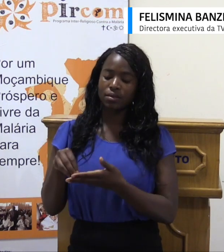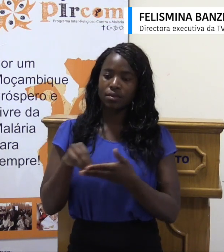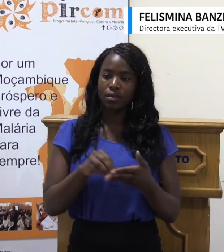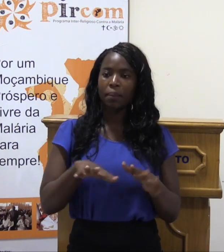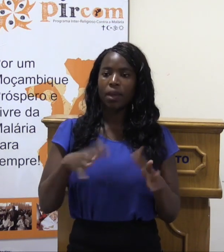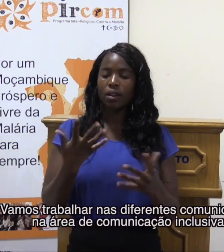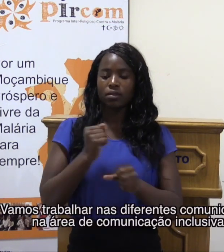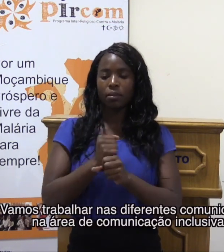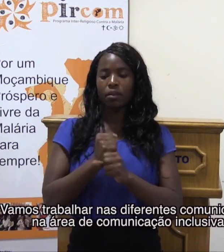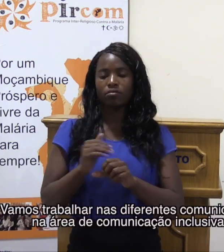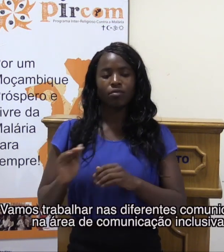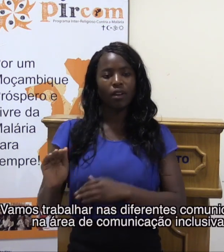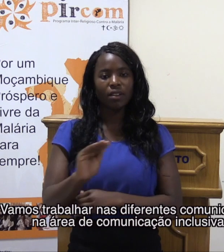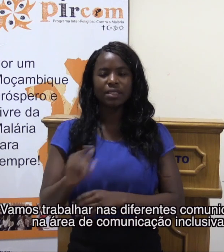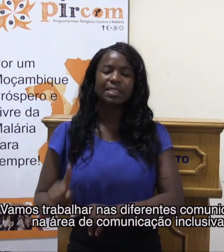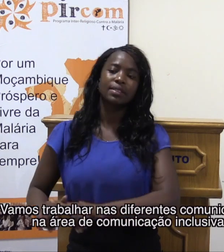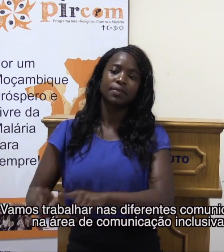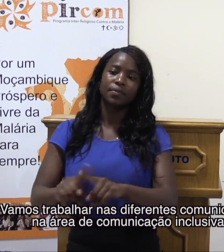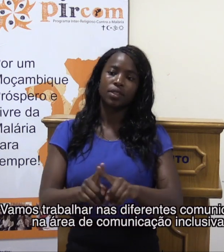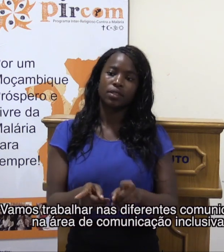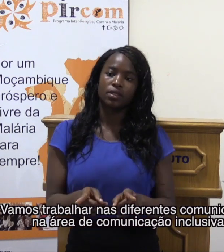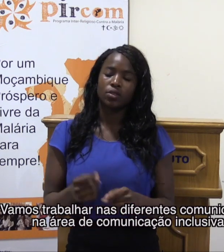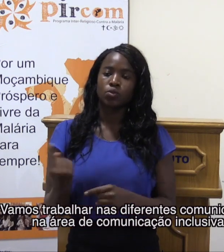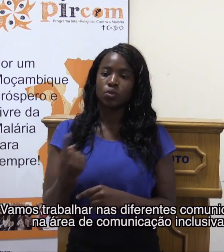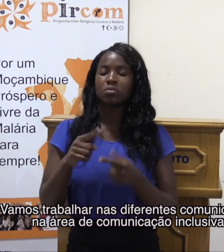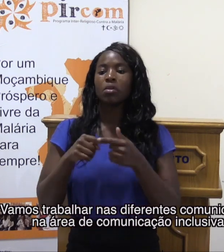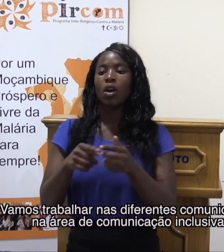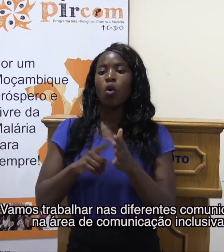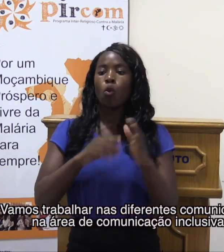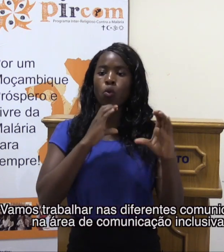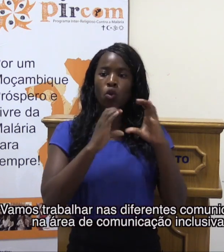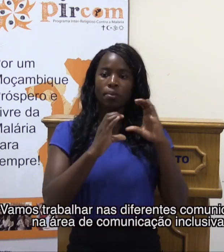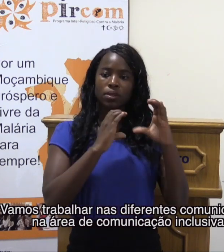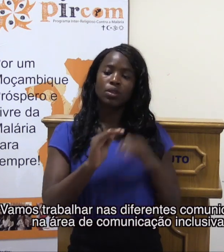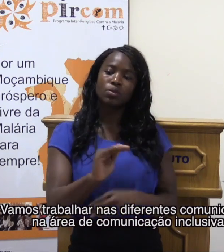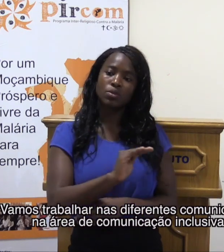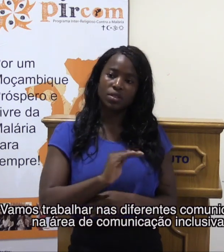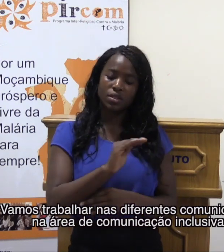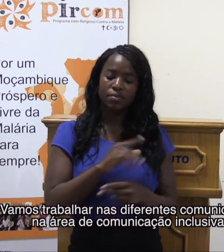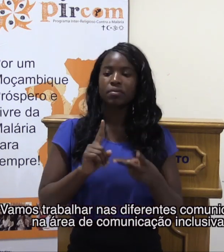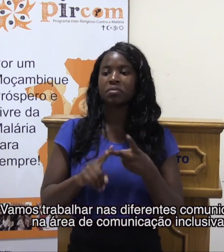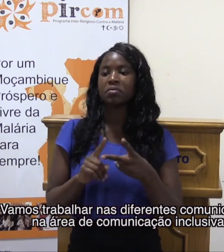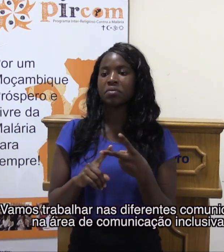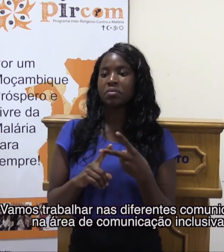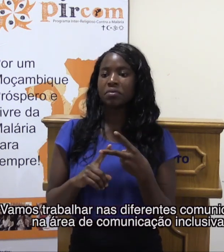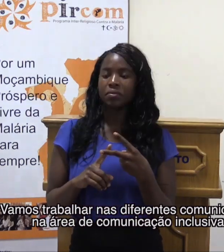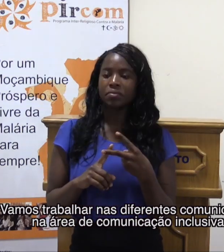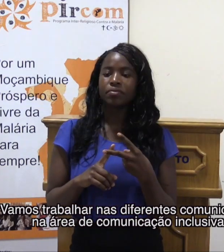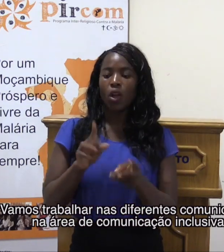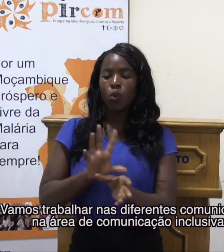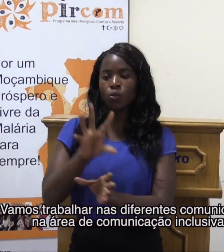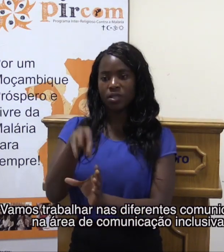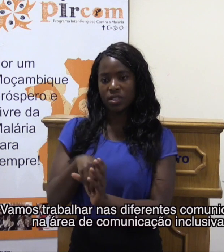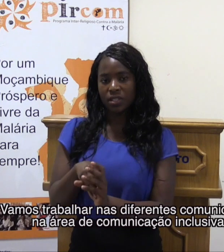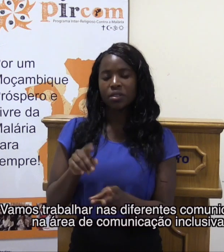Vamos trabalhar nas diferentes comunidades, nesta área de comunicação